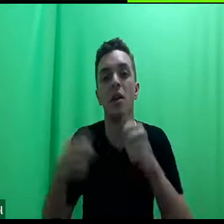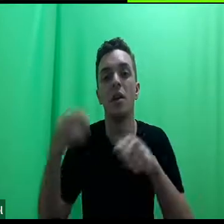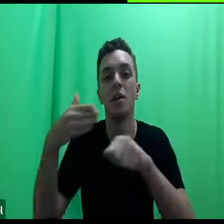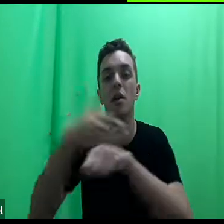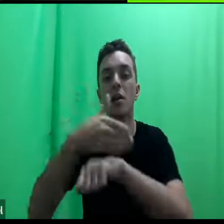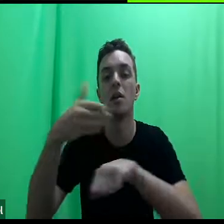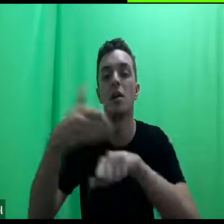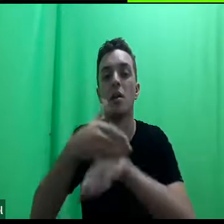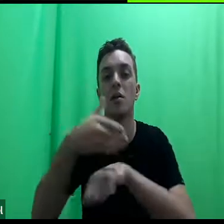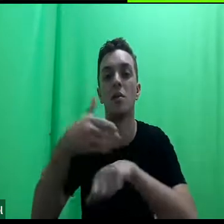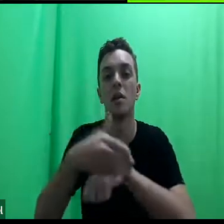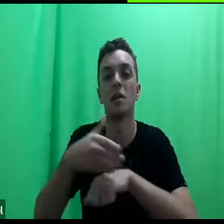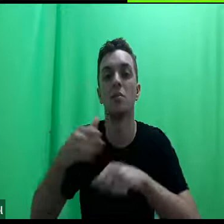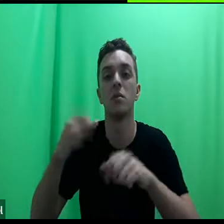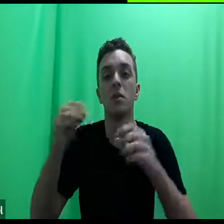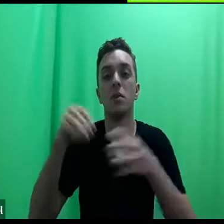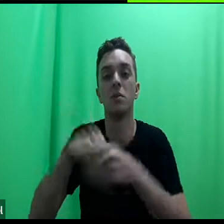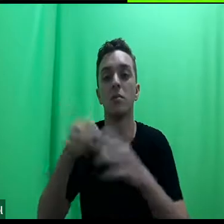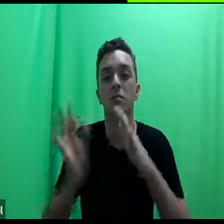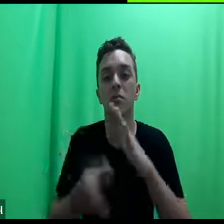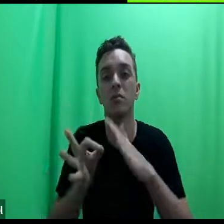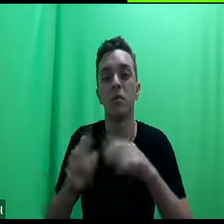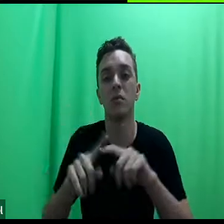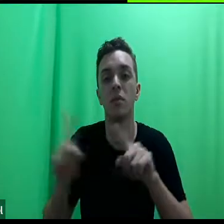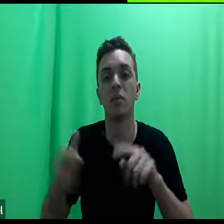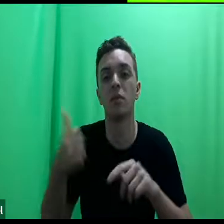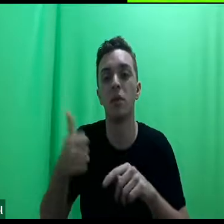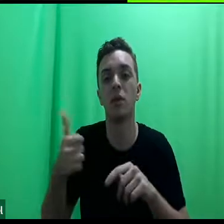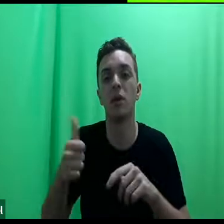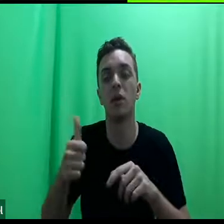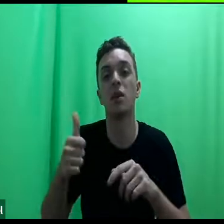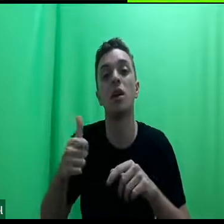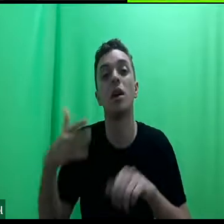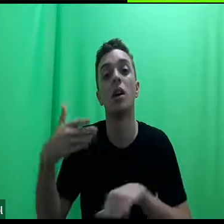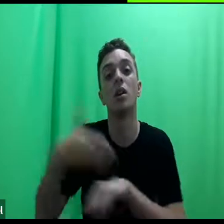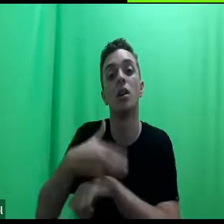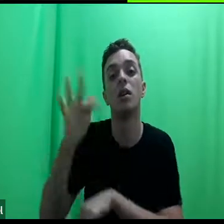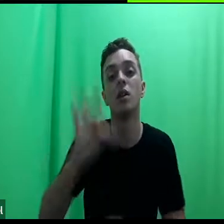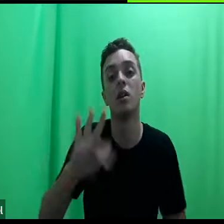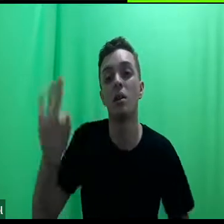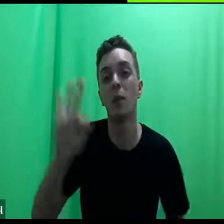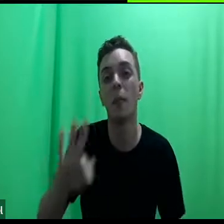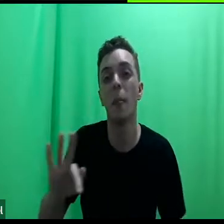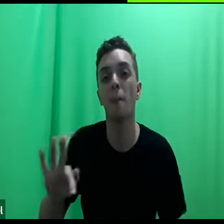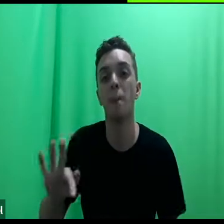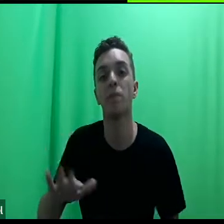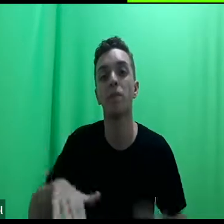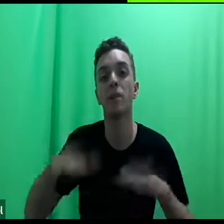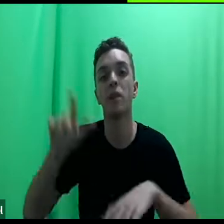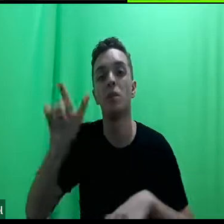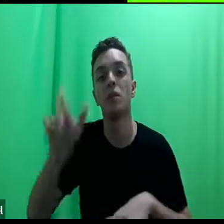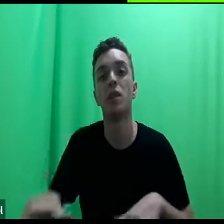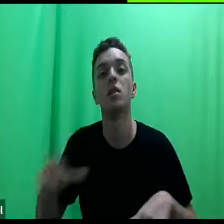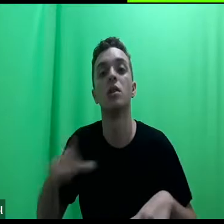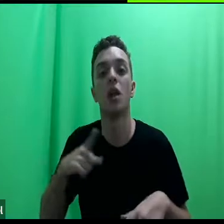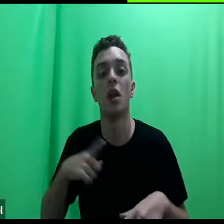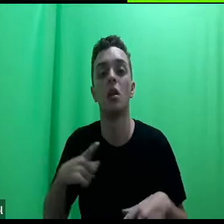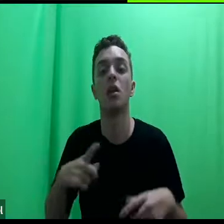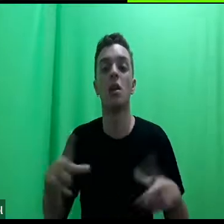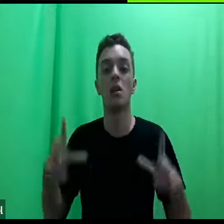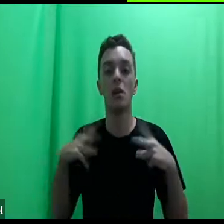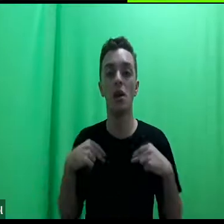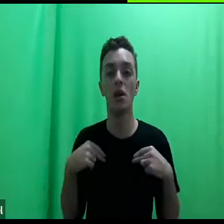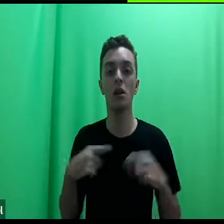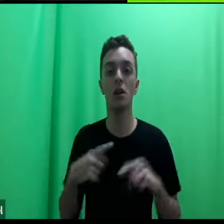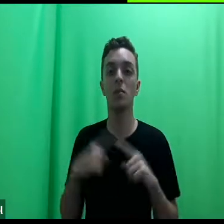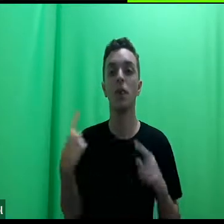clínicas também, não é? Primeiro entrar na faculdade, quer dizer, claro que as pessoas têm méritos individuais, mas a gente sabe